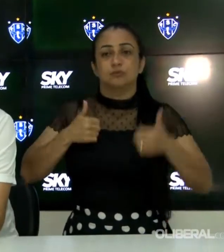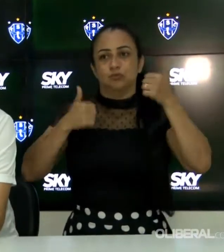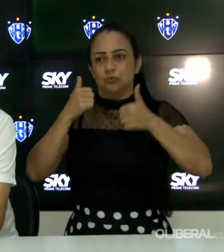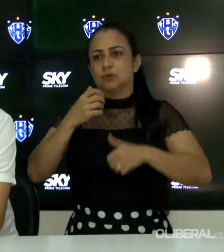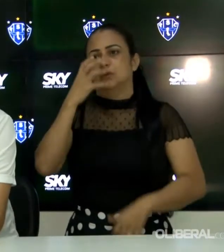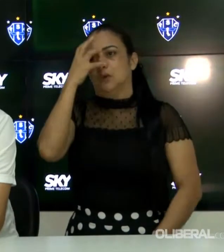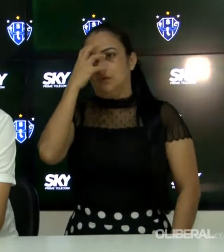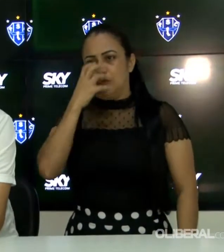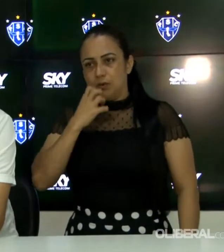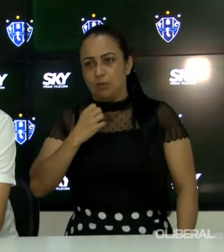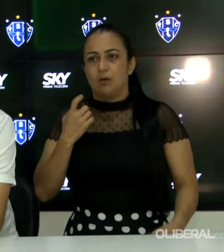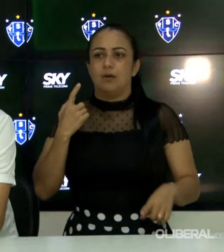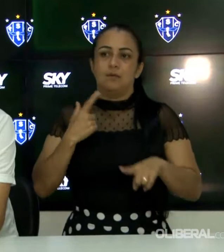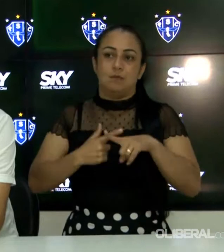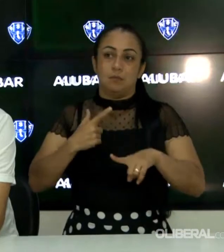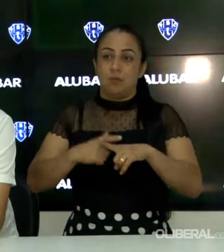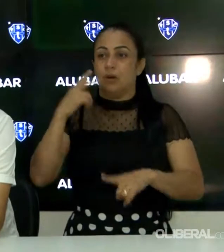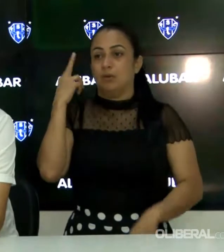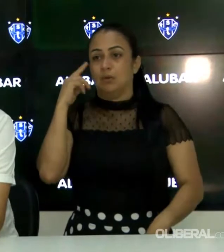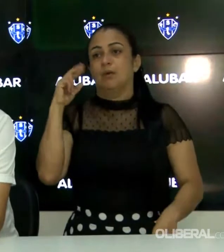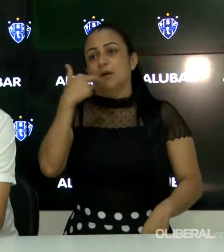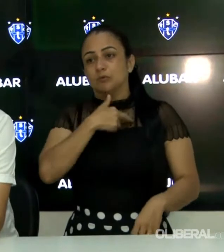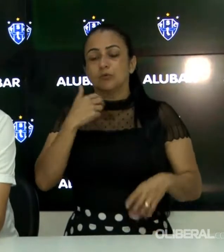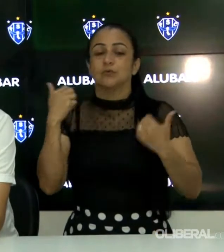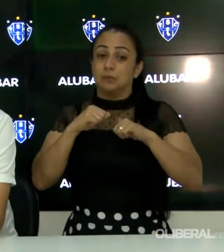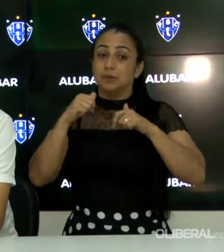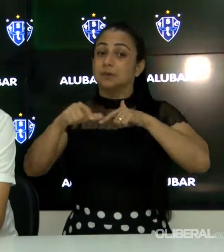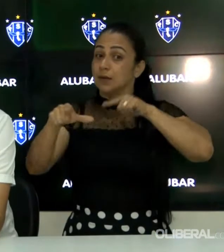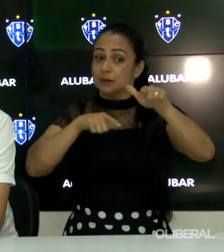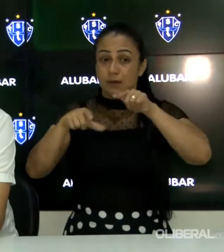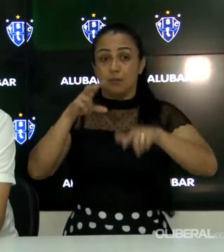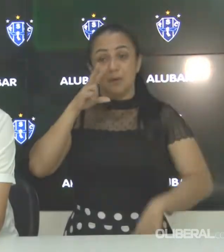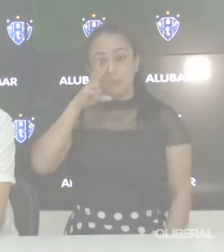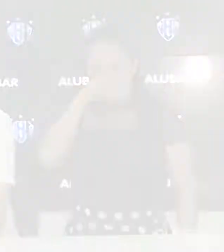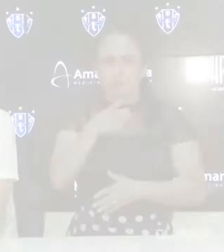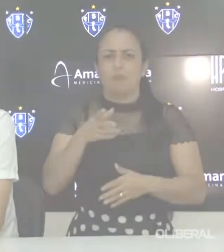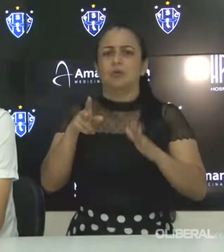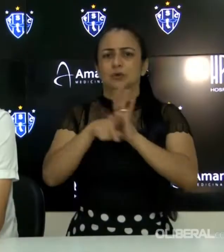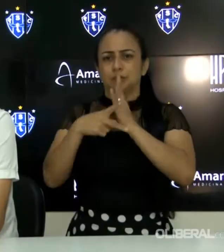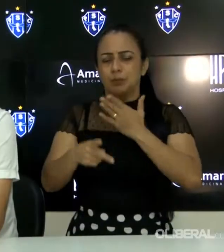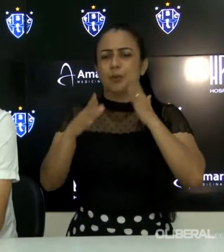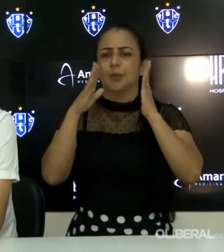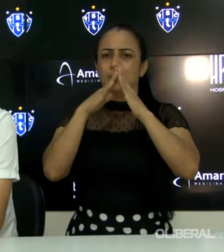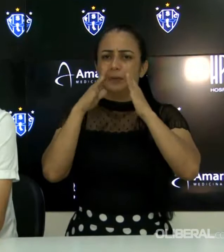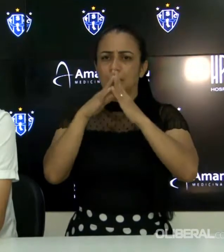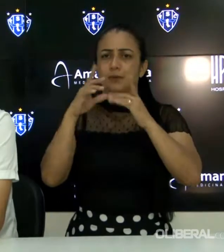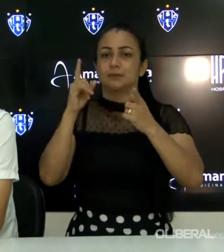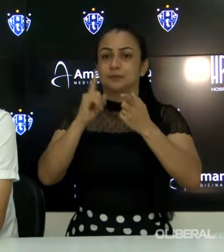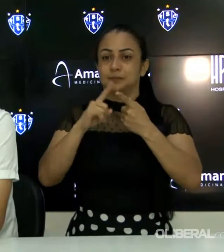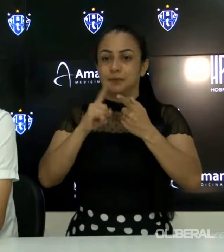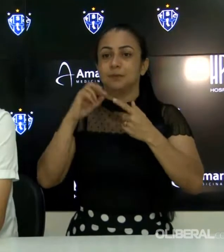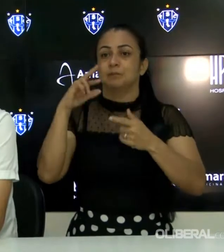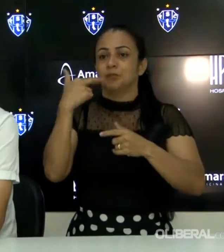mas a gente vai trabalhar aí bastante para a gente dar alegria para esse torcedor do Paissandu. Agora, nós vamos pegar dois times,